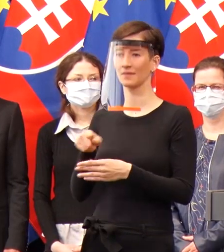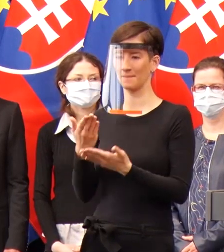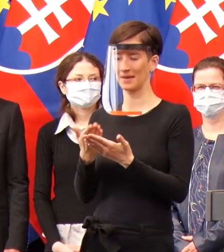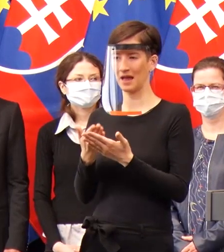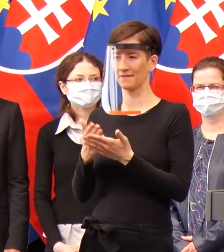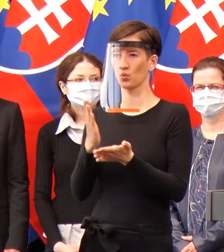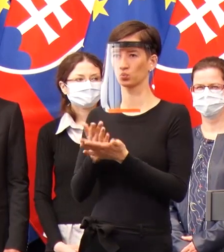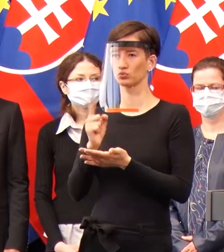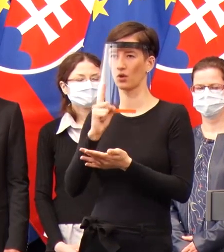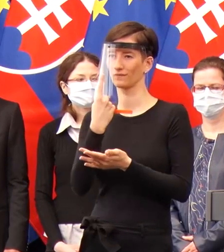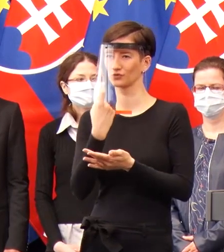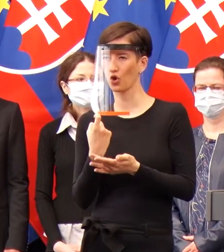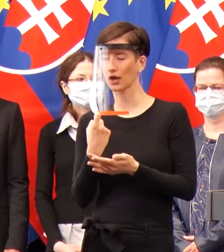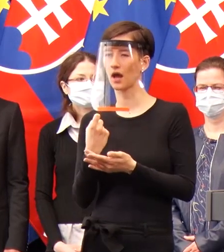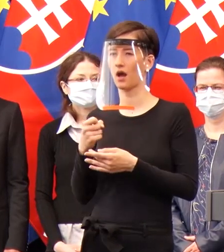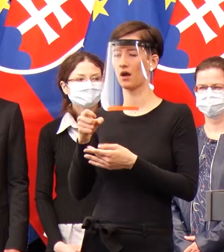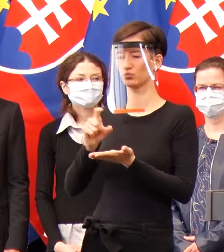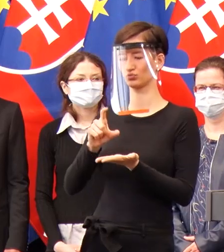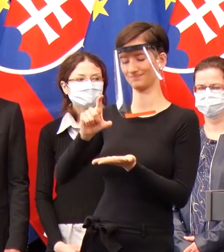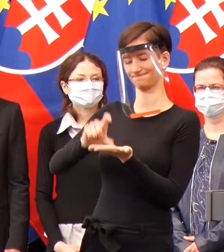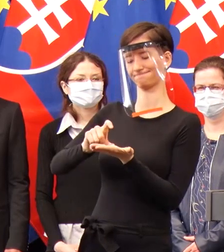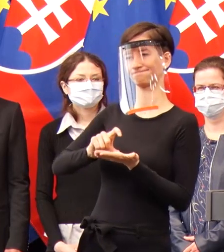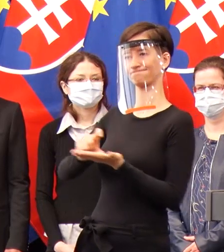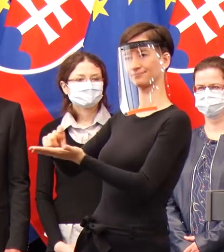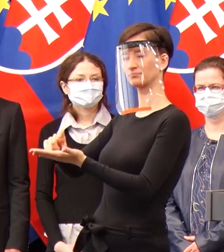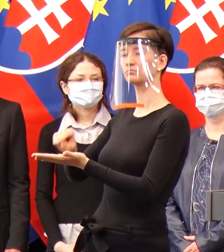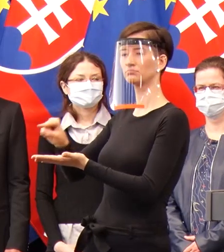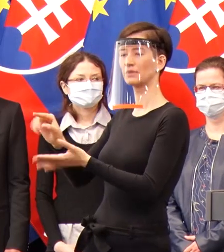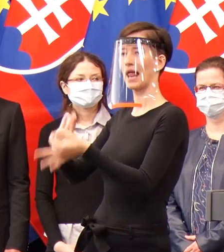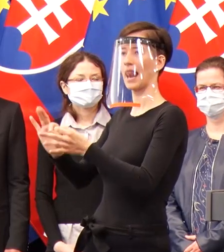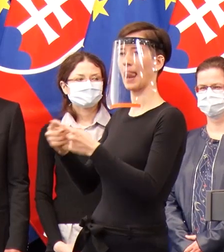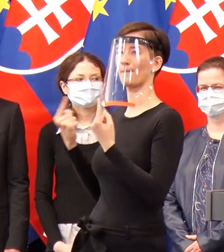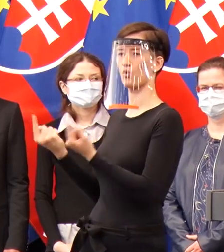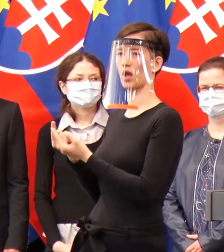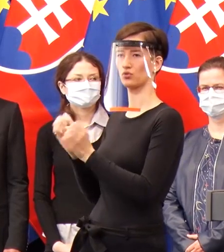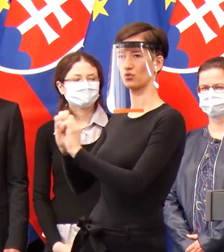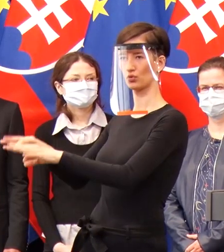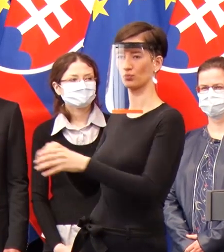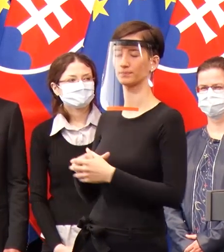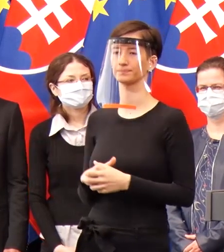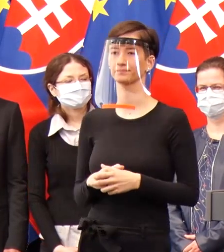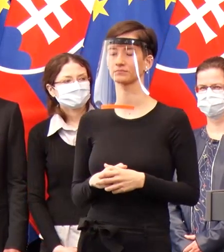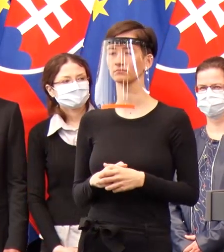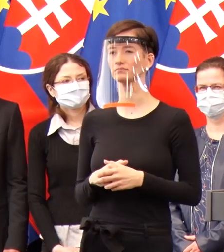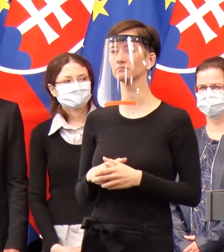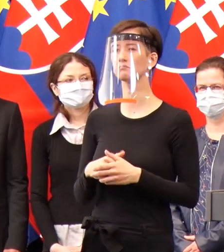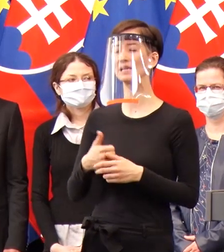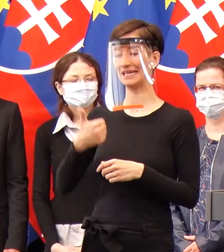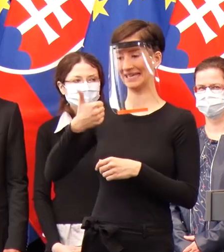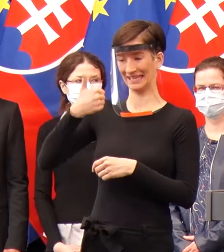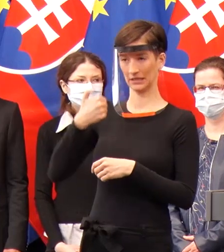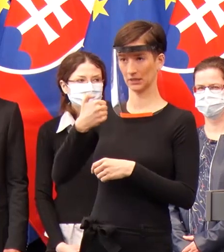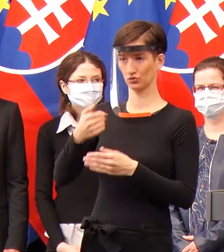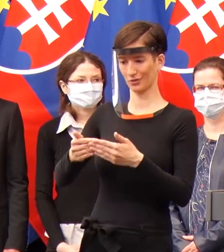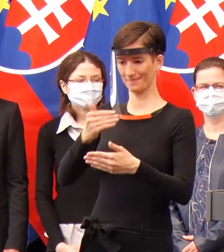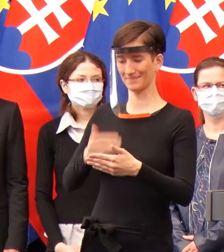vzorky boli dovážané do jednak štátnych a jednak súkromných laboratórií. Ja som to ešte pred týždeňom nazval, že